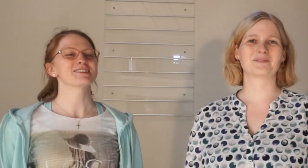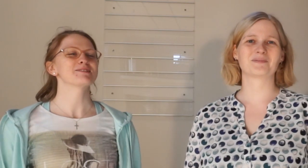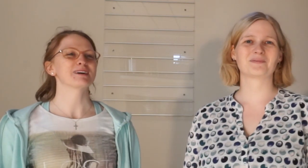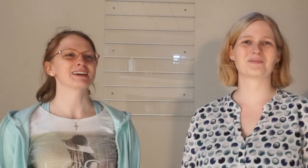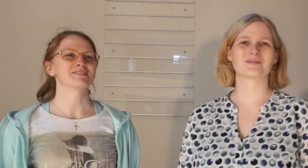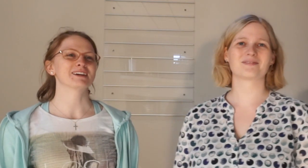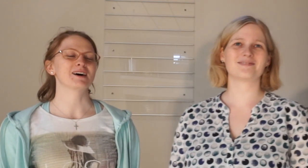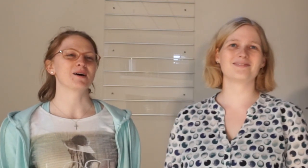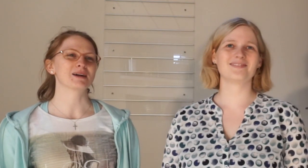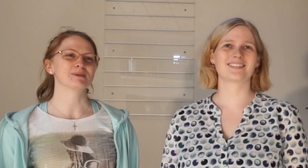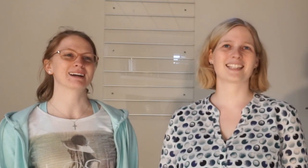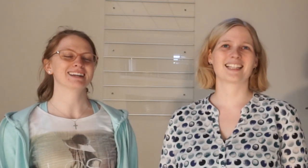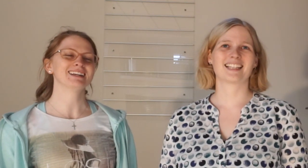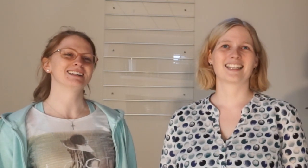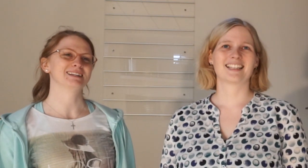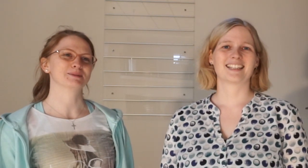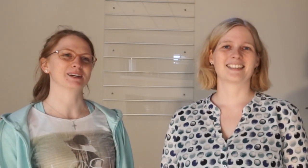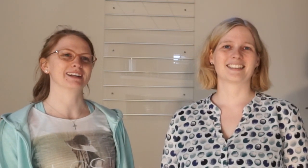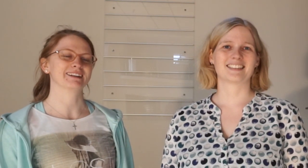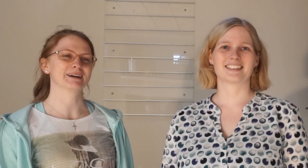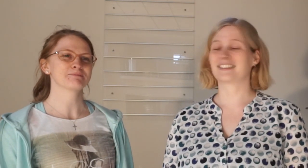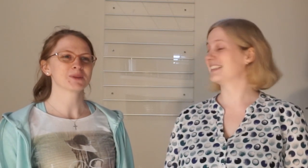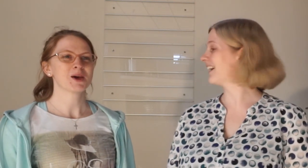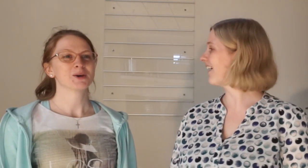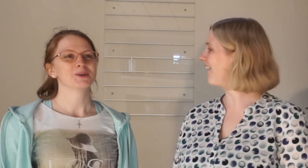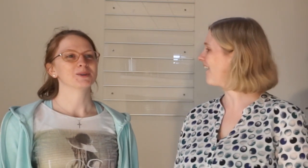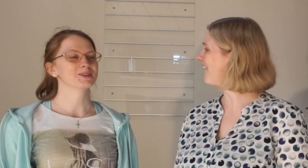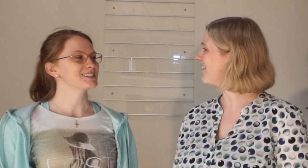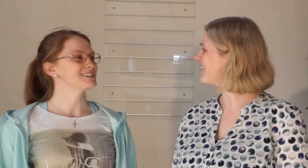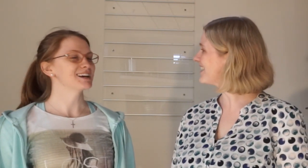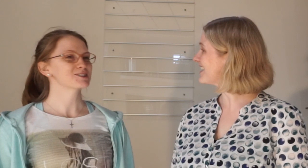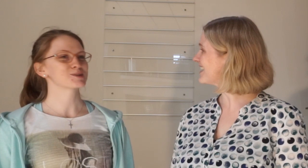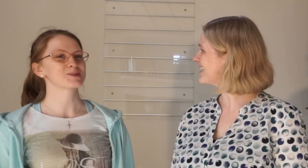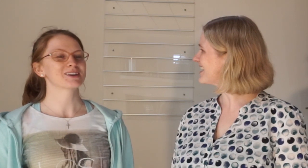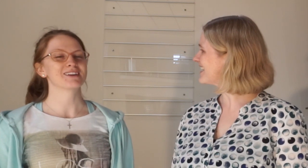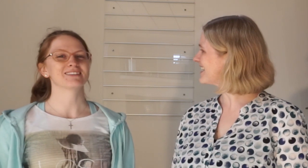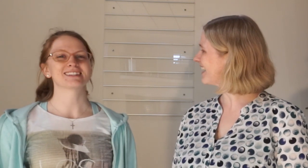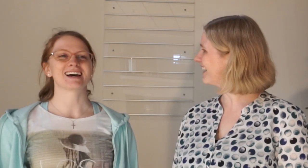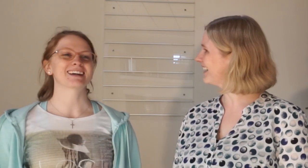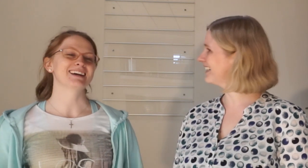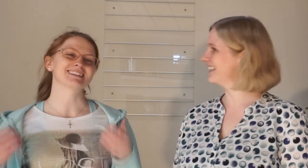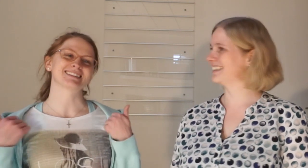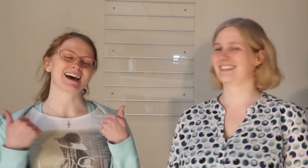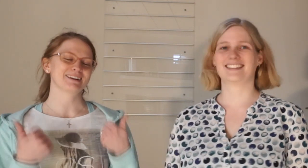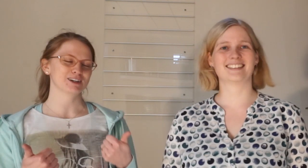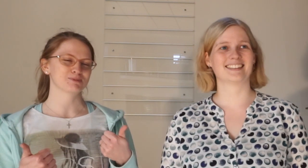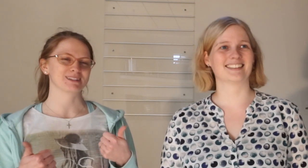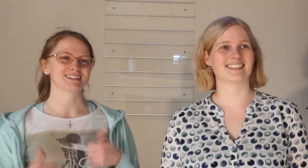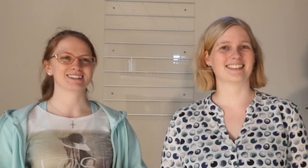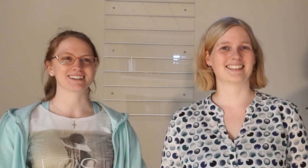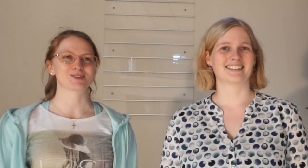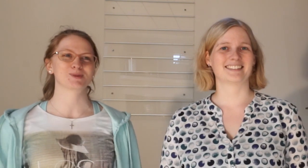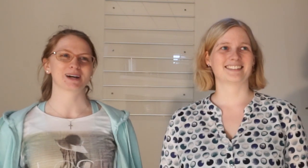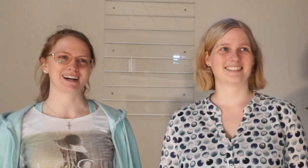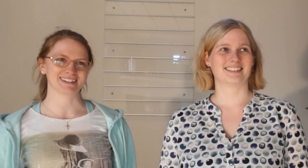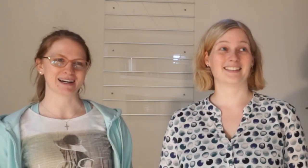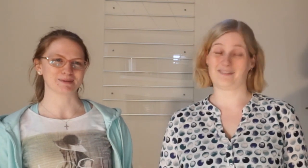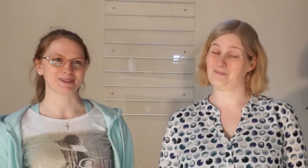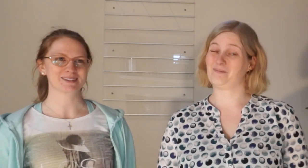feiern wir auch ein paar Kinderlieder miteinander und dazu können wir sagen, es ist einfach spitze, dass du gerade da bist.